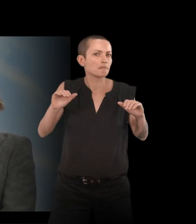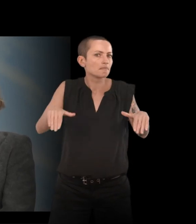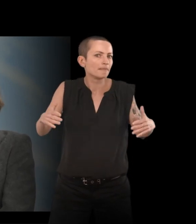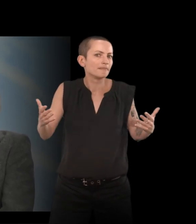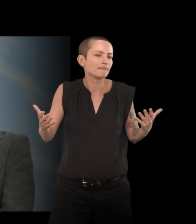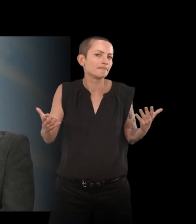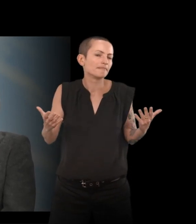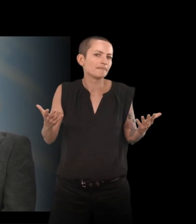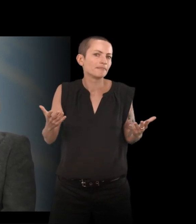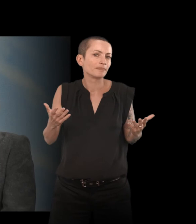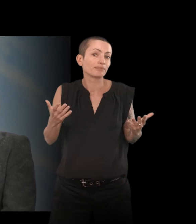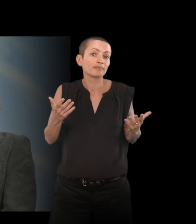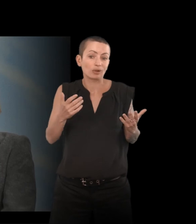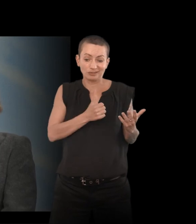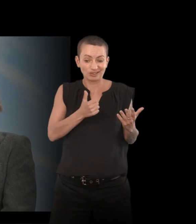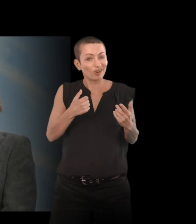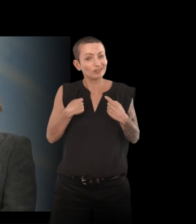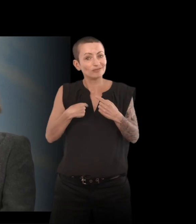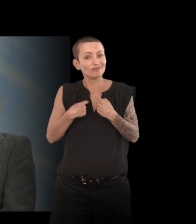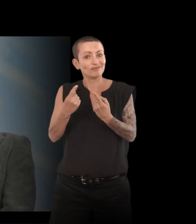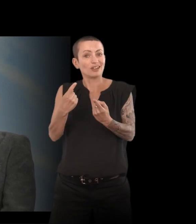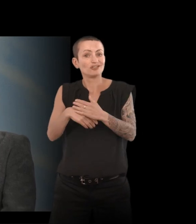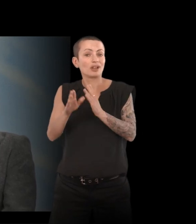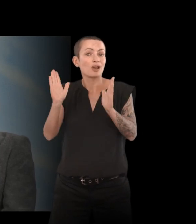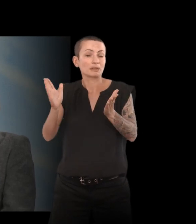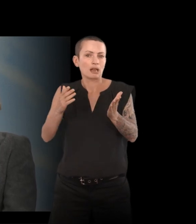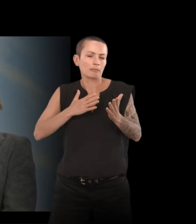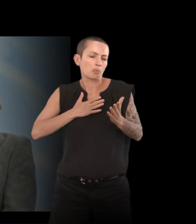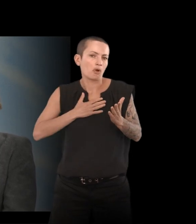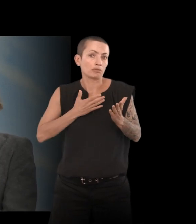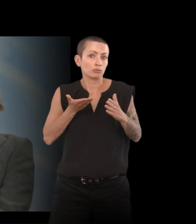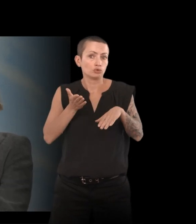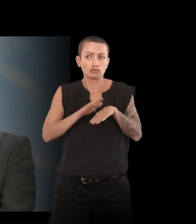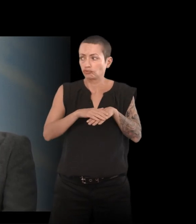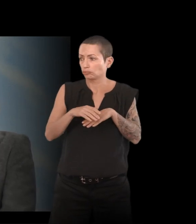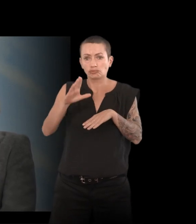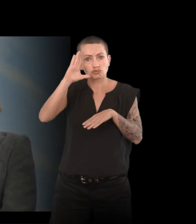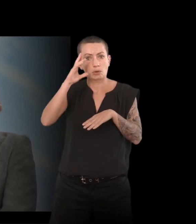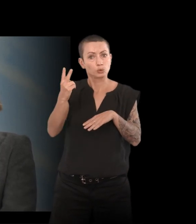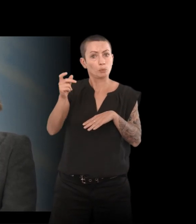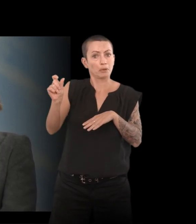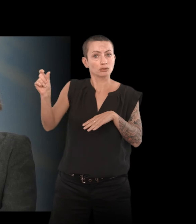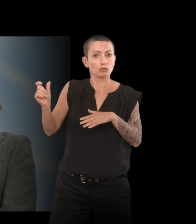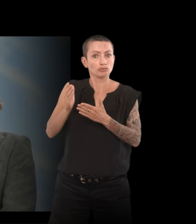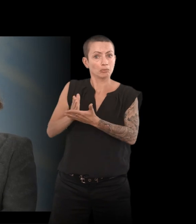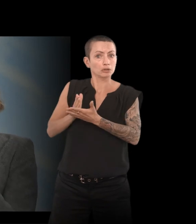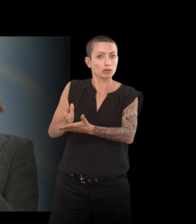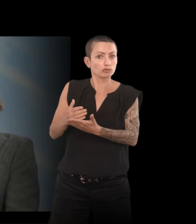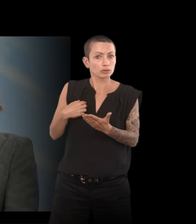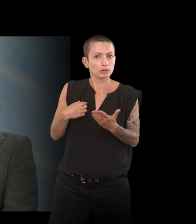et on est seule à l'hôpital, j'avais un petit peu peur et finalement, j'ai partagé ma chambre avec deux personnes que j vues sans masque. C